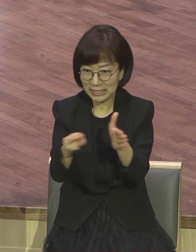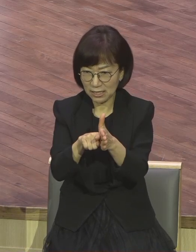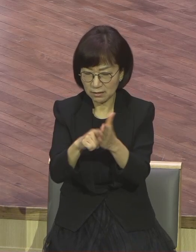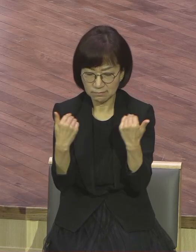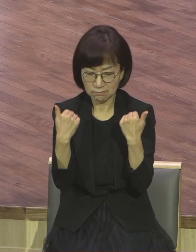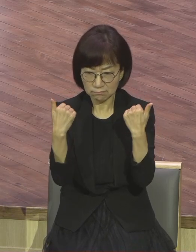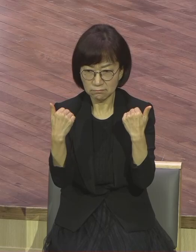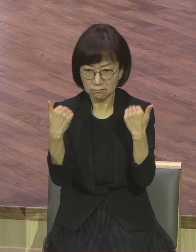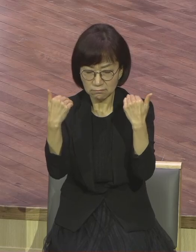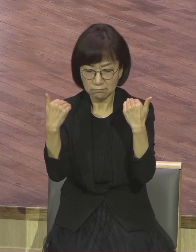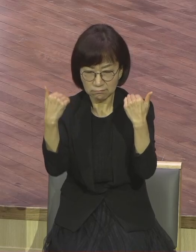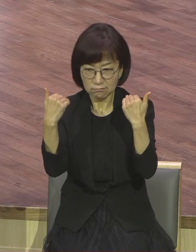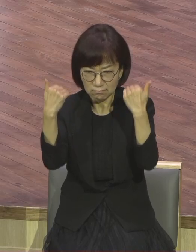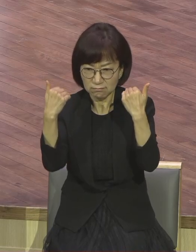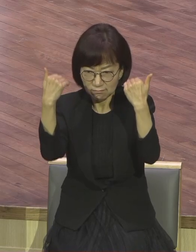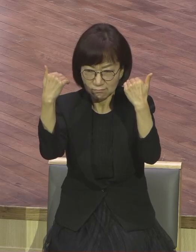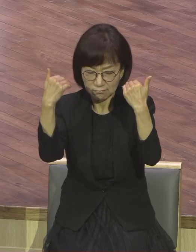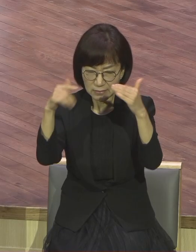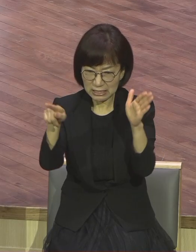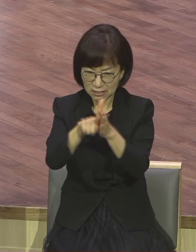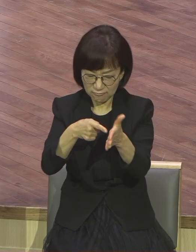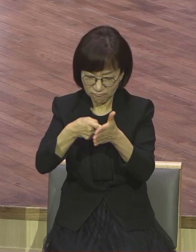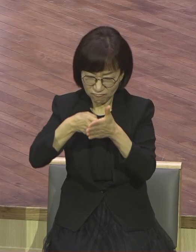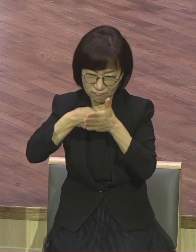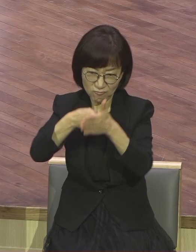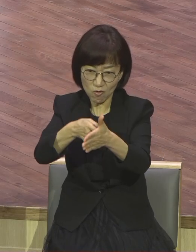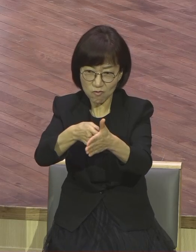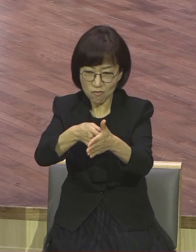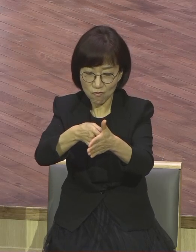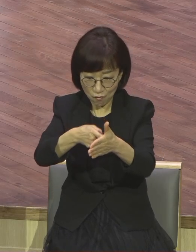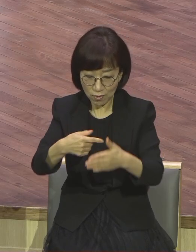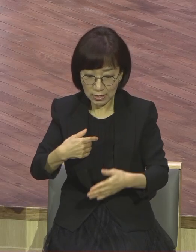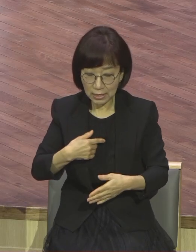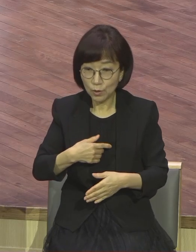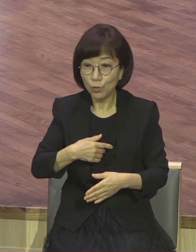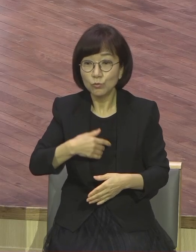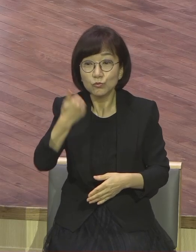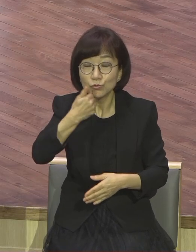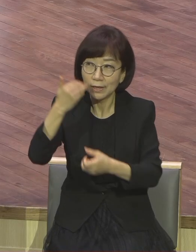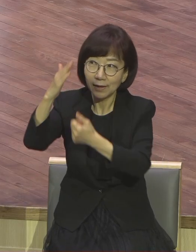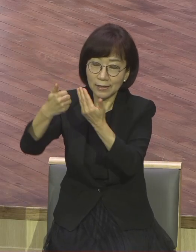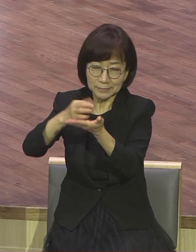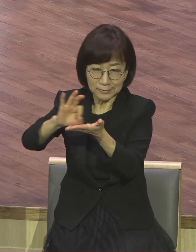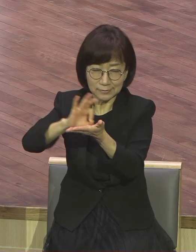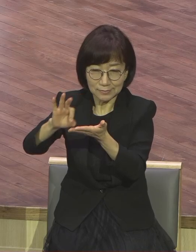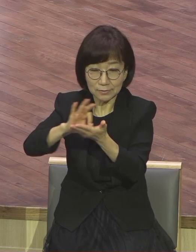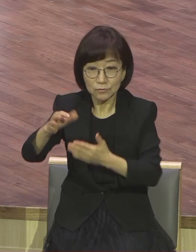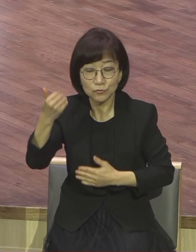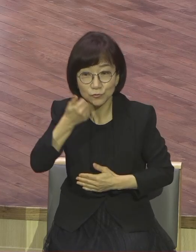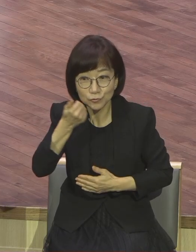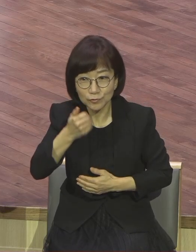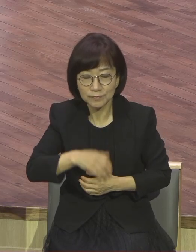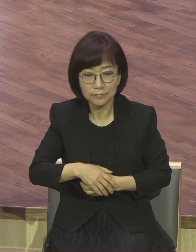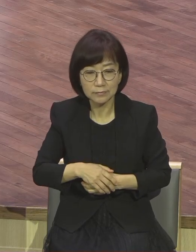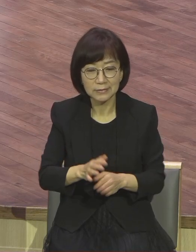어느 성도가 그 사람의 수준과 인교와 상관없이 쓰임 받느냐 예수가 그리스도